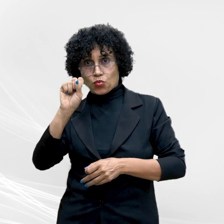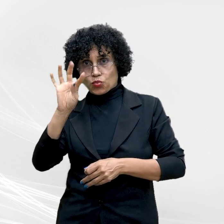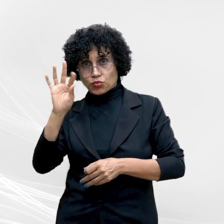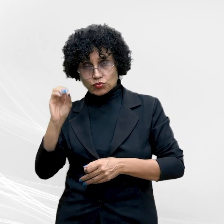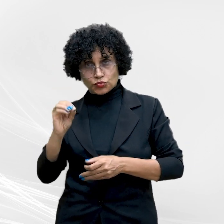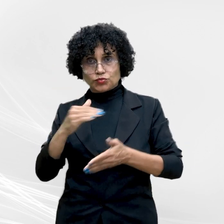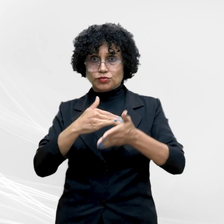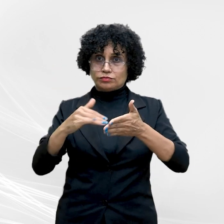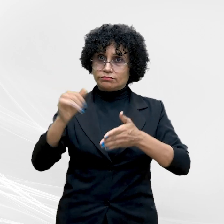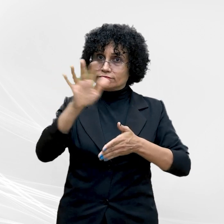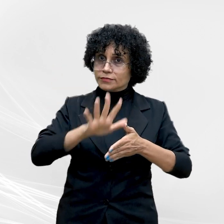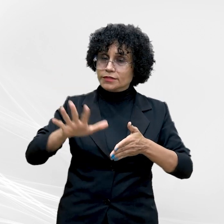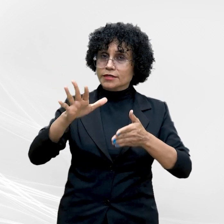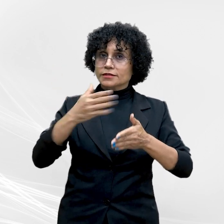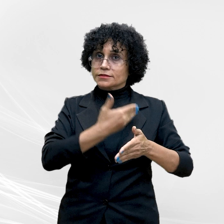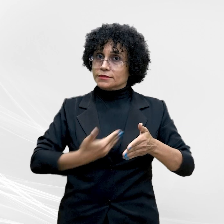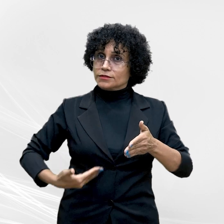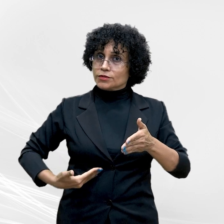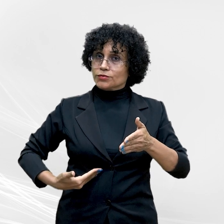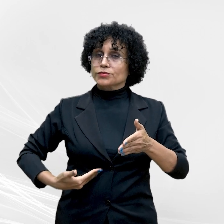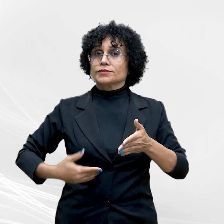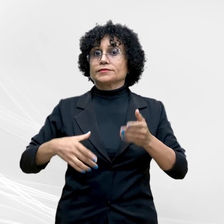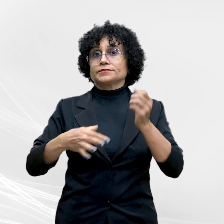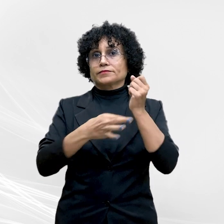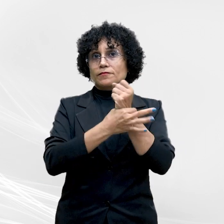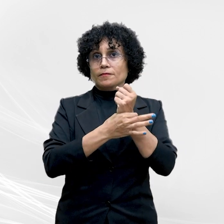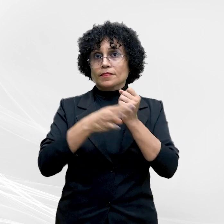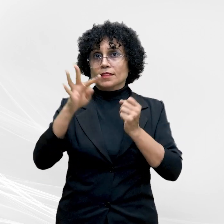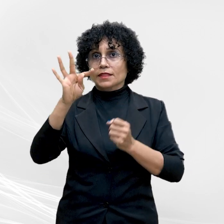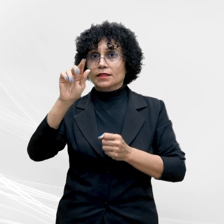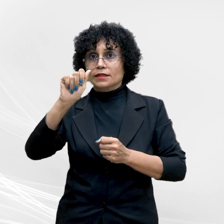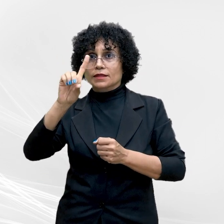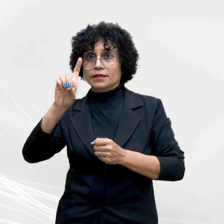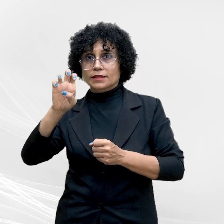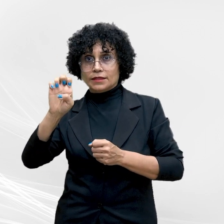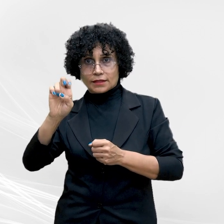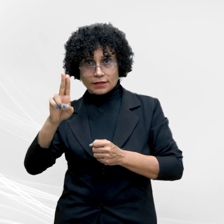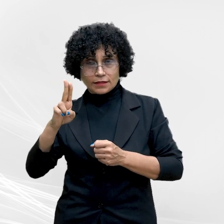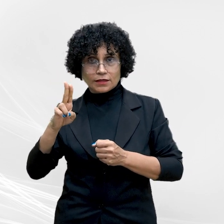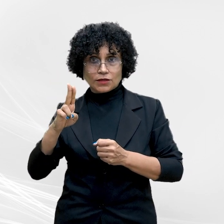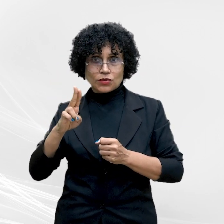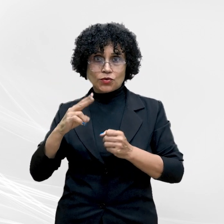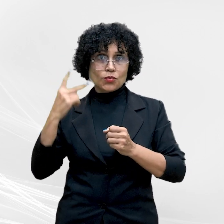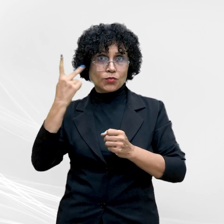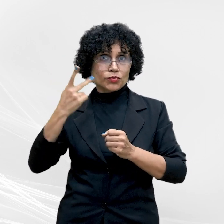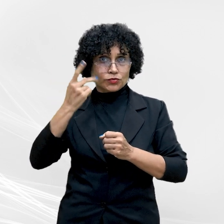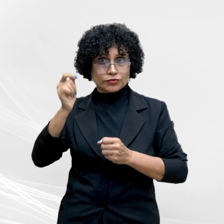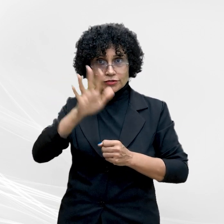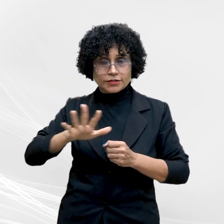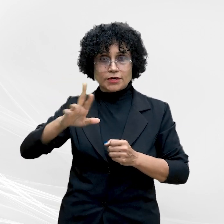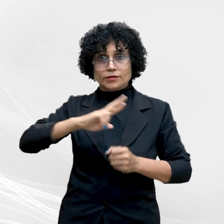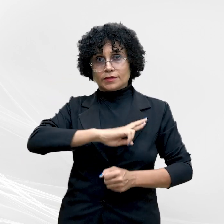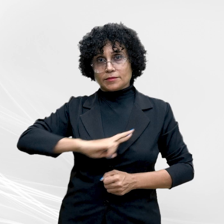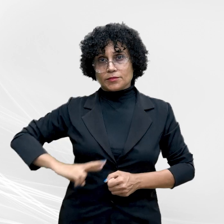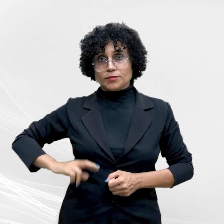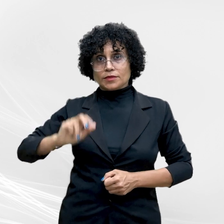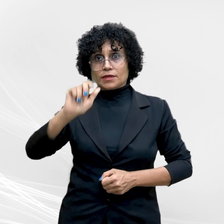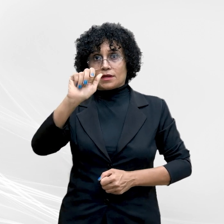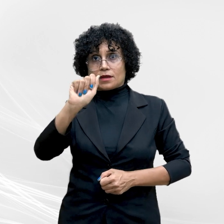de Segurança Pública, Tadeu Alencar, além do procurador-geral da República, Augusto Aras. Durante a reunião,